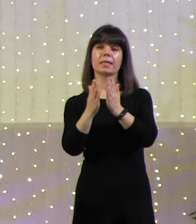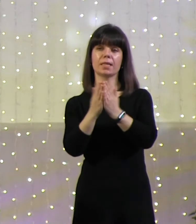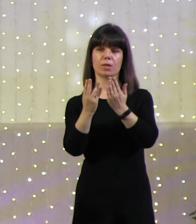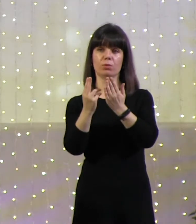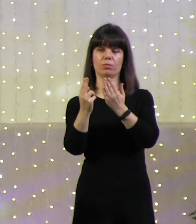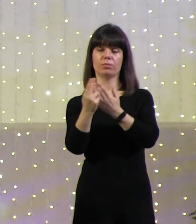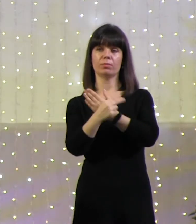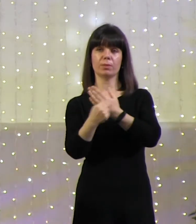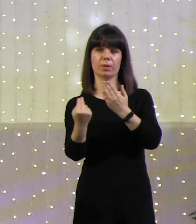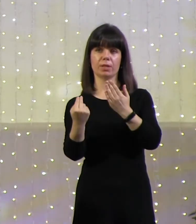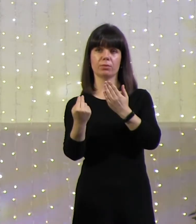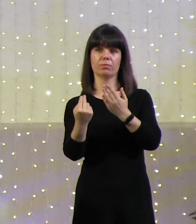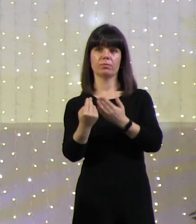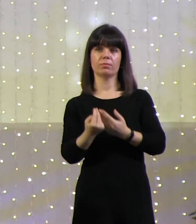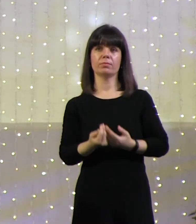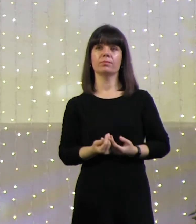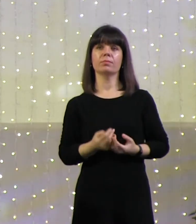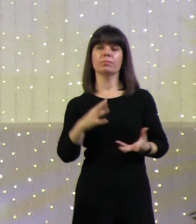Небольшой итог.